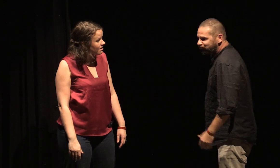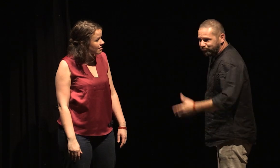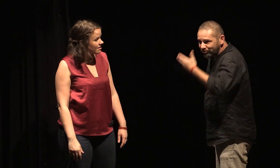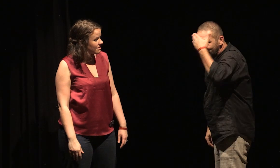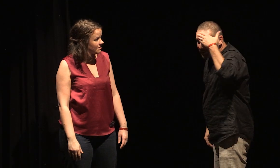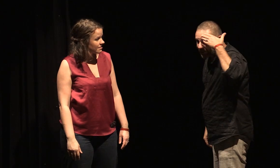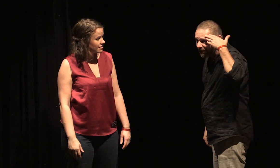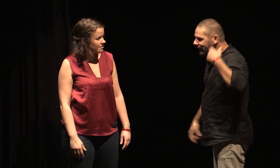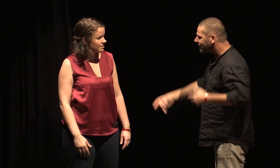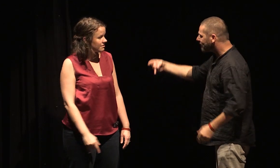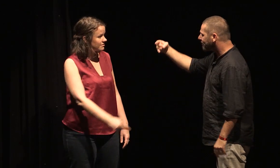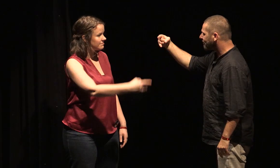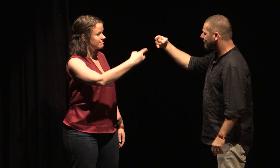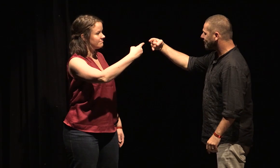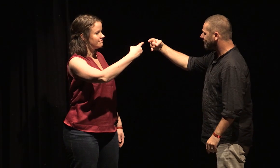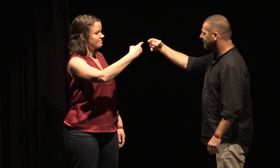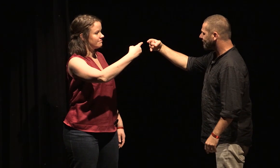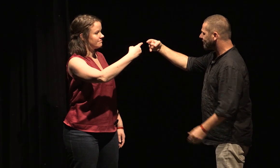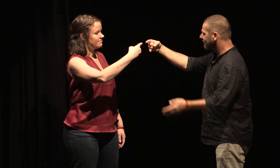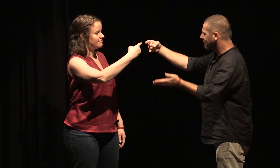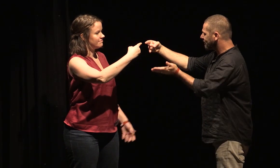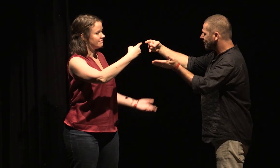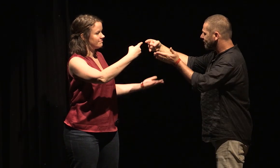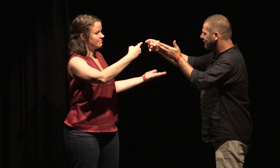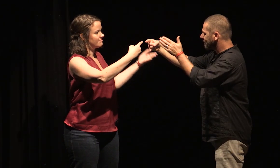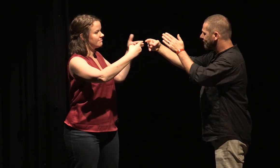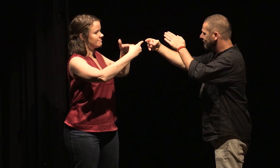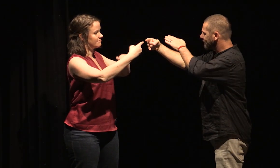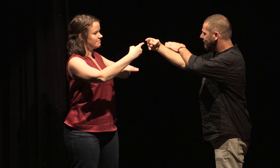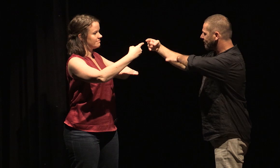Mort que nous nous donnons l'un l'autre, de l'autre côté de la fenêtre.